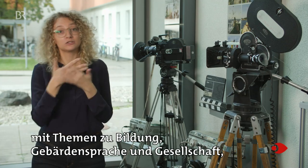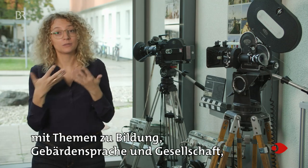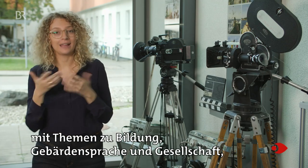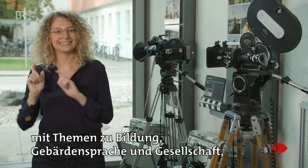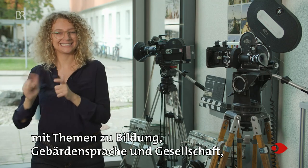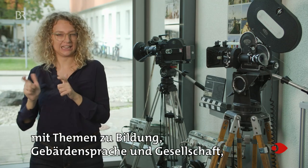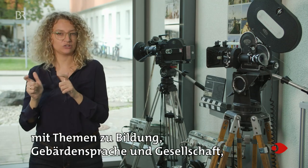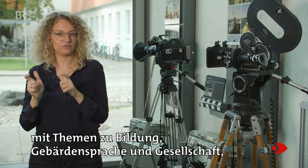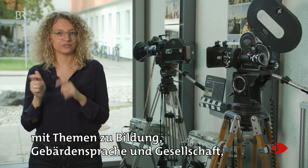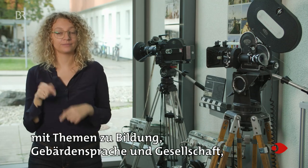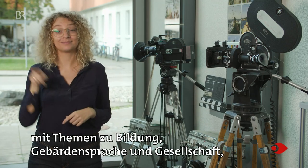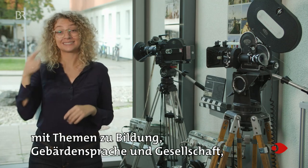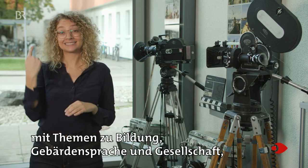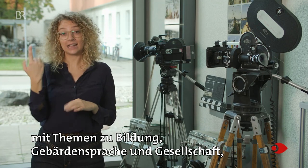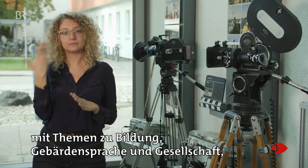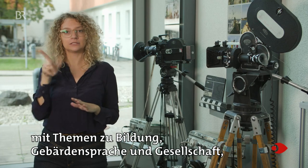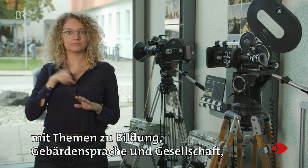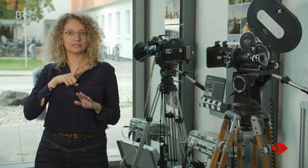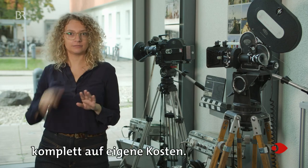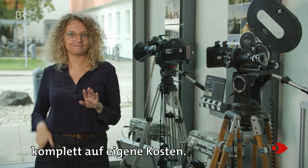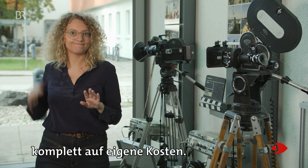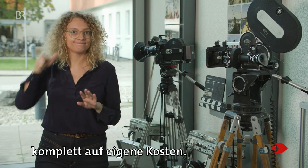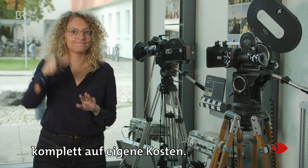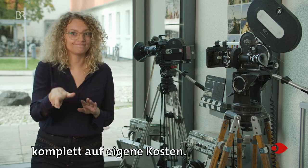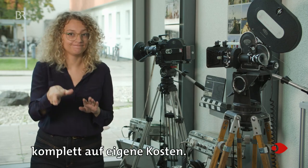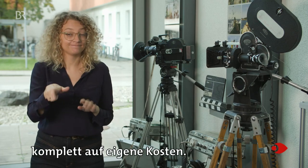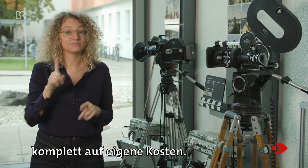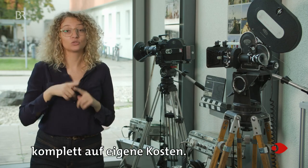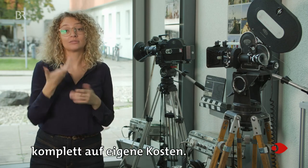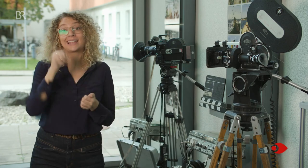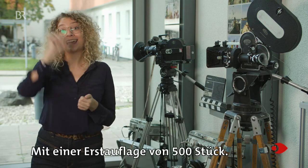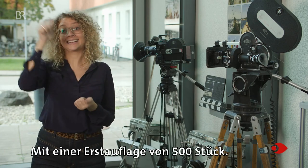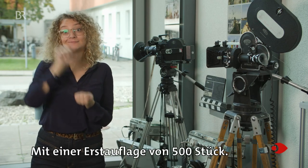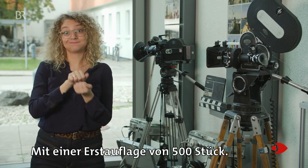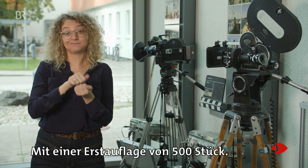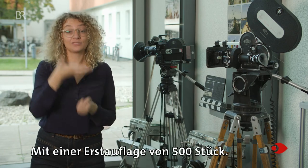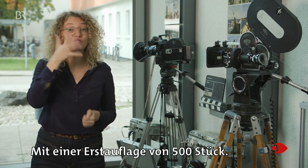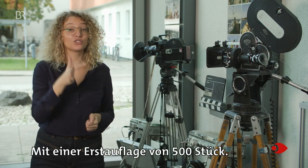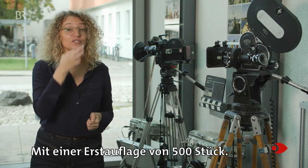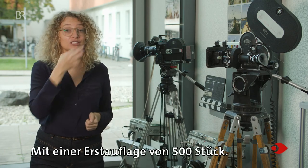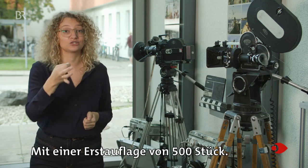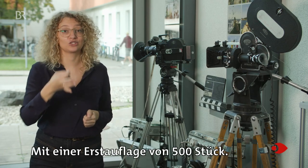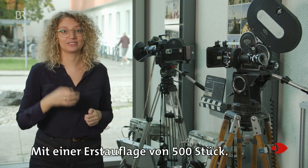Bildung, Gebärdensprache und Gesellschaft. Komplett auf eigene Kosten. Mit einer Erstauflage von 500 Stück.